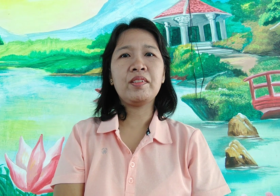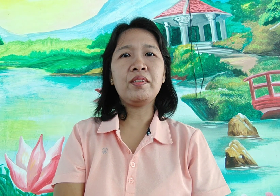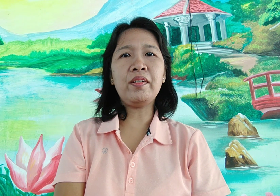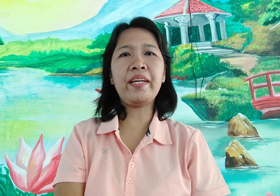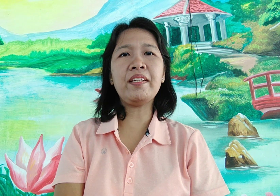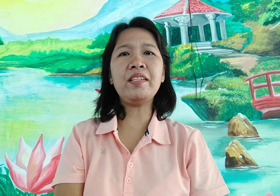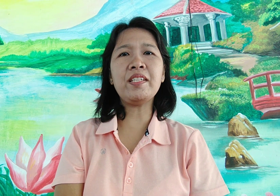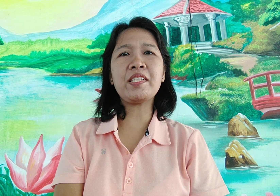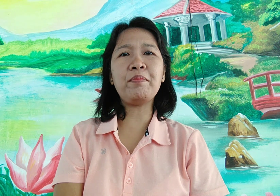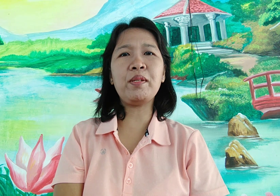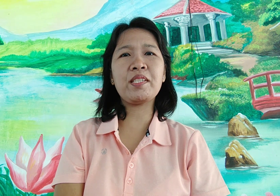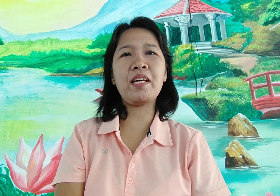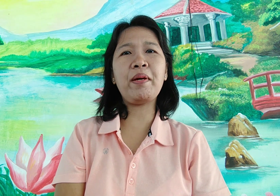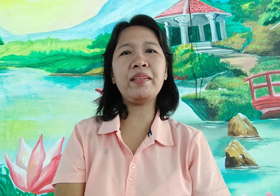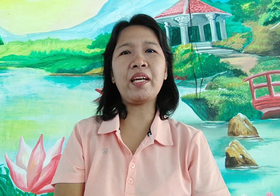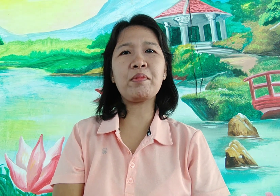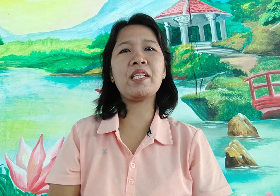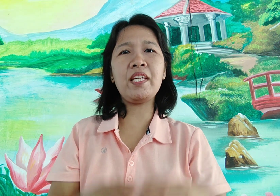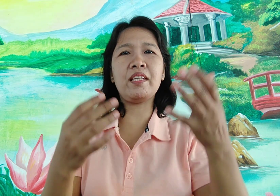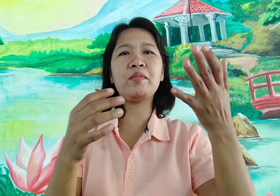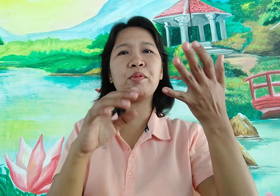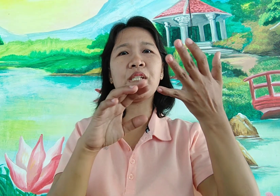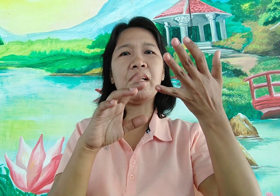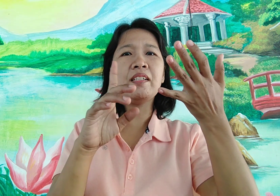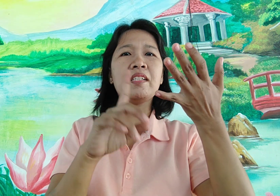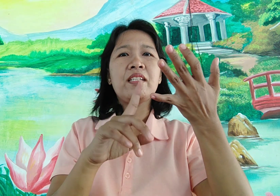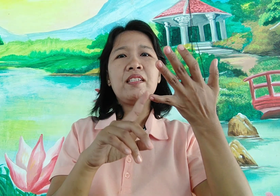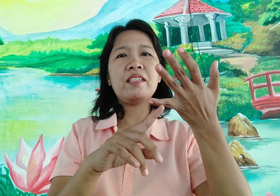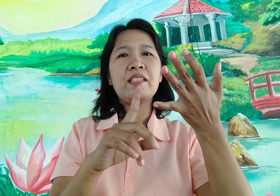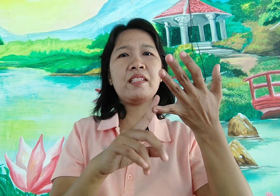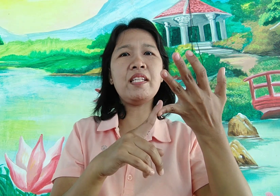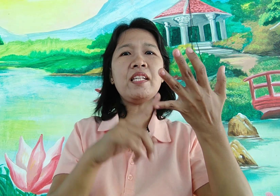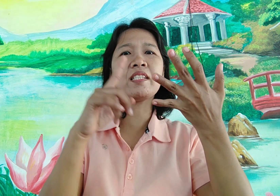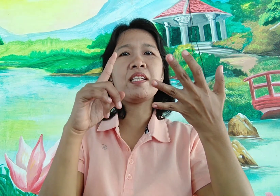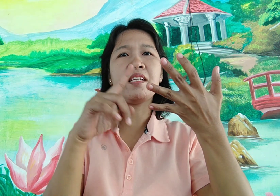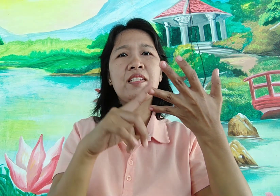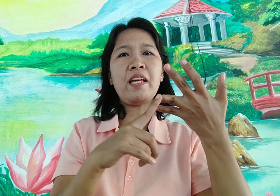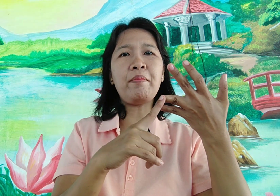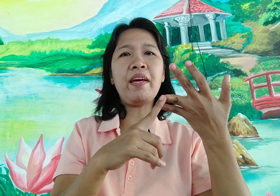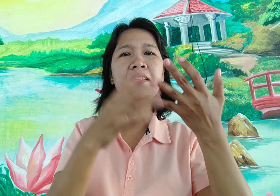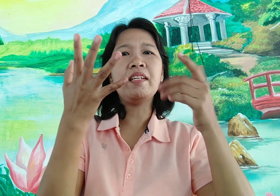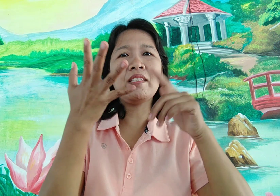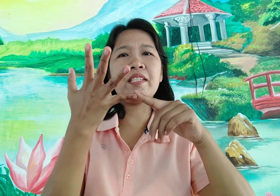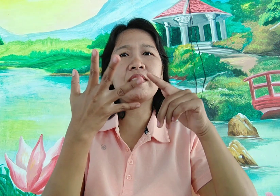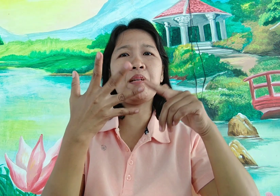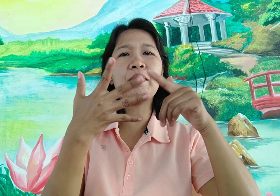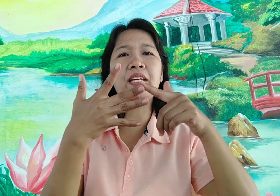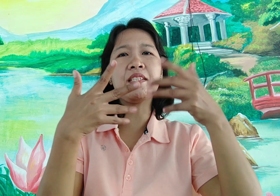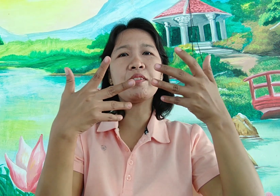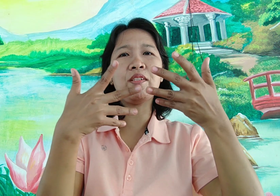okay, another example is 7 times 8 ito po siya 6, 7 6, 7, 8 so ito